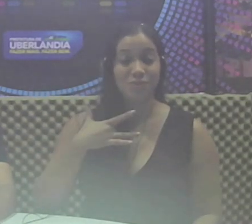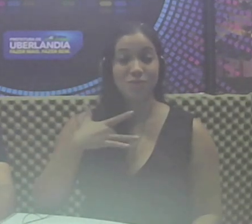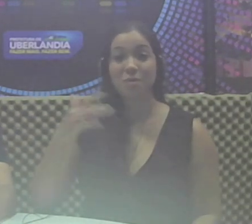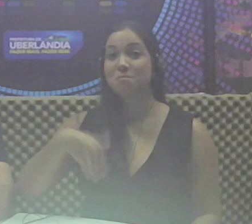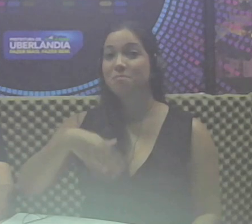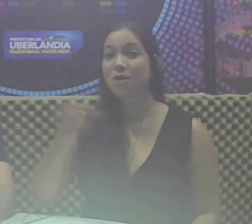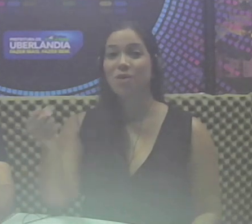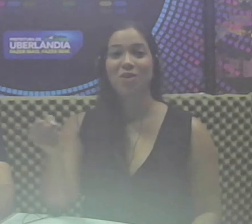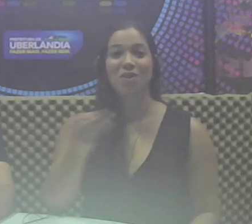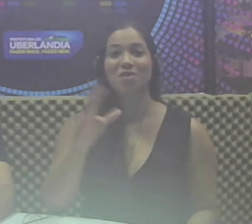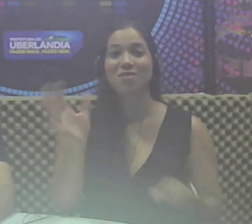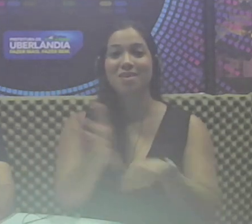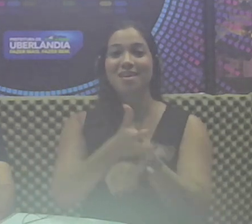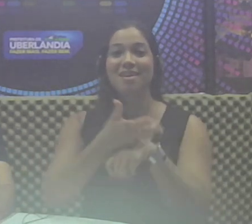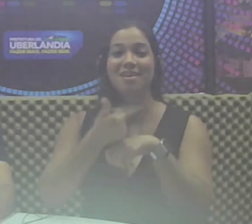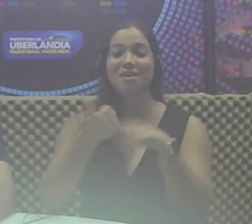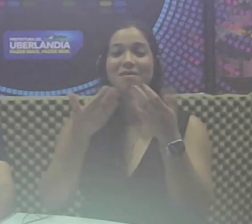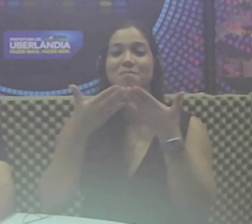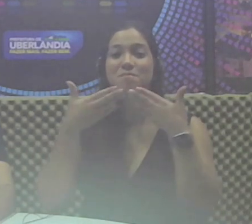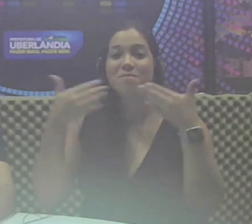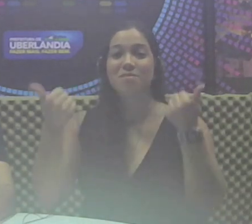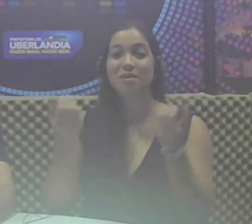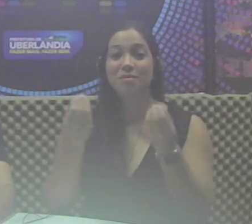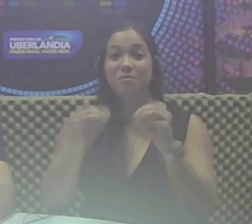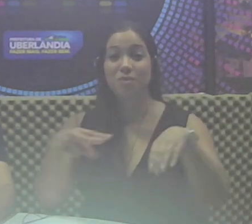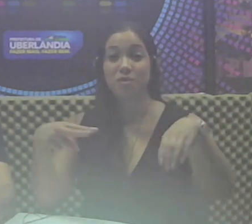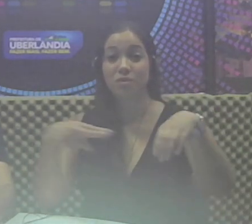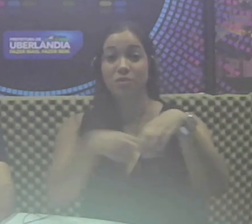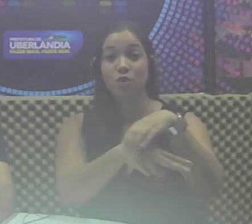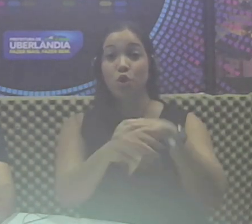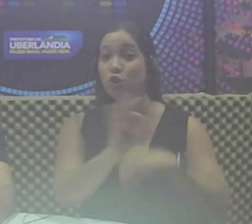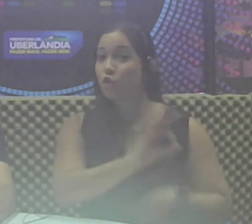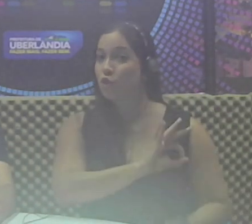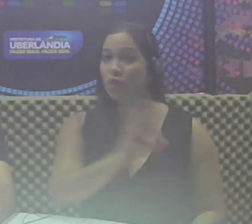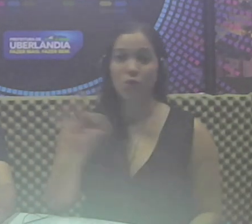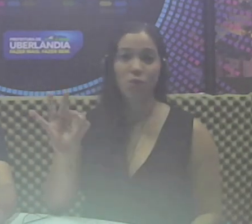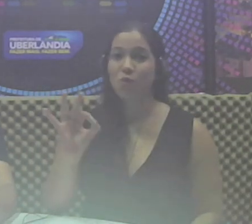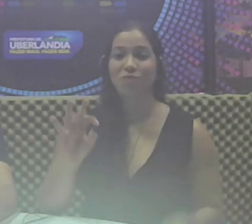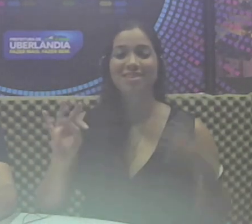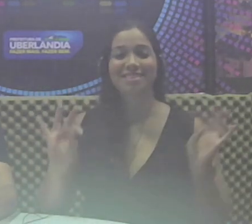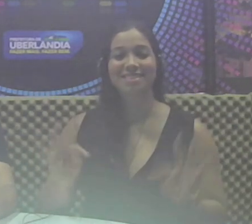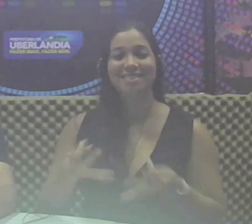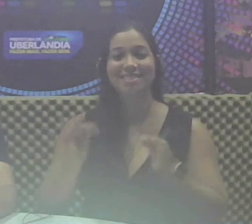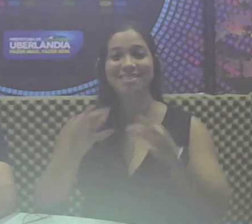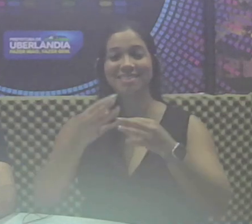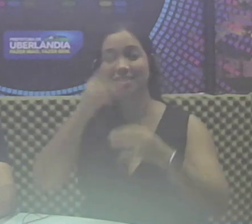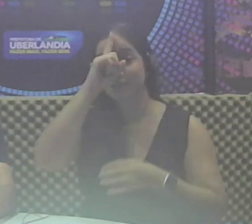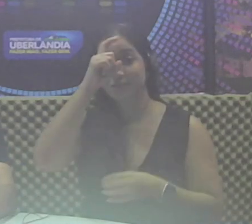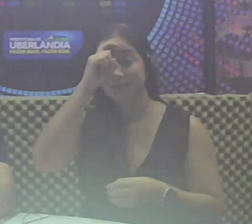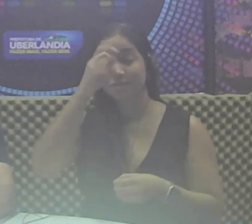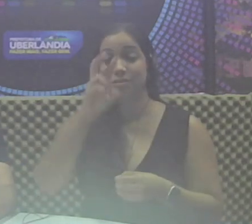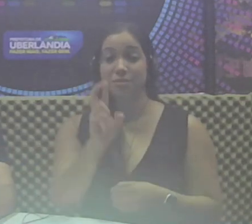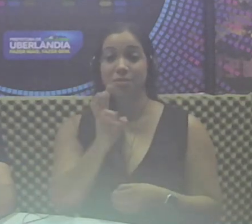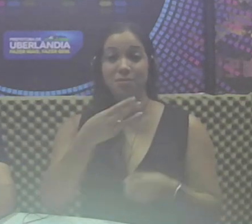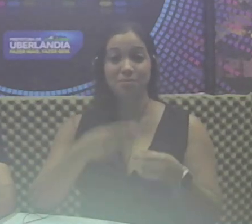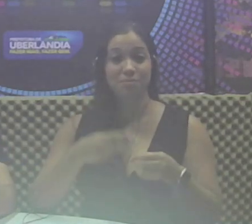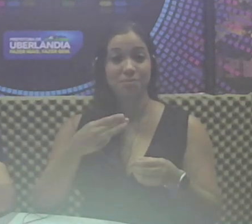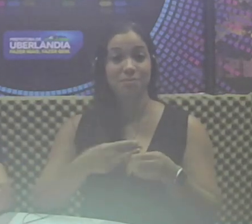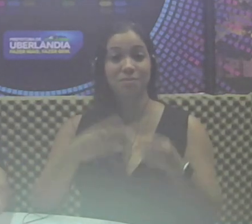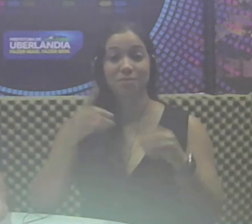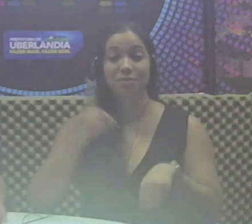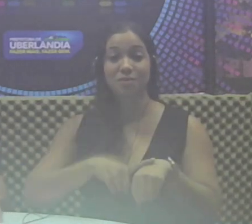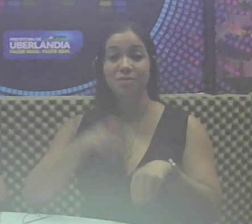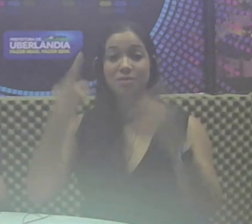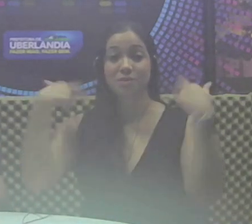recentes melhorias está na instalação de um tomógrafo novo e mais moderno no Hospital e Maternidade Municipal, Dr.